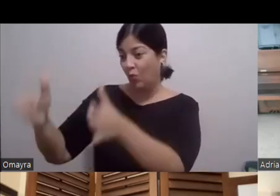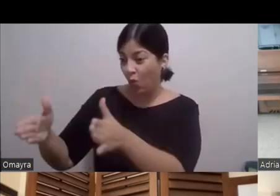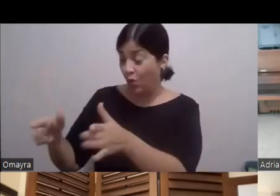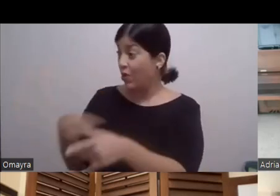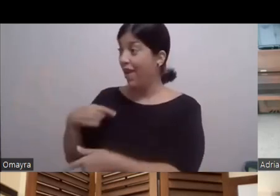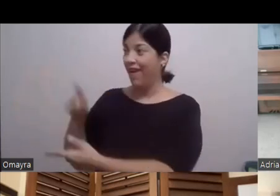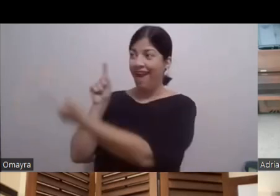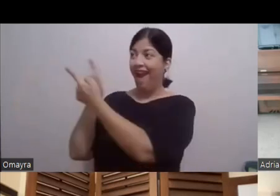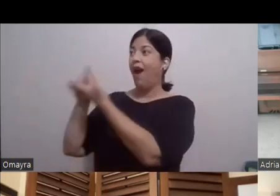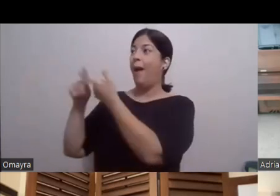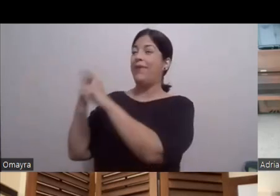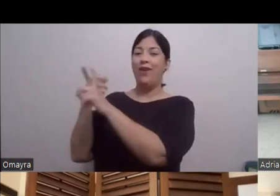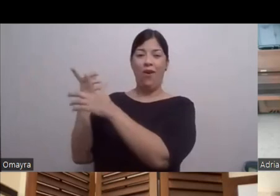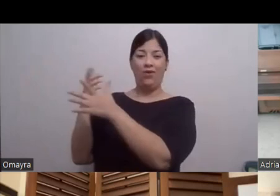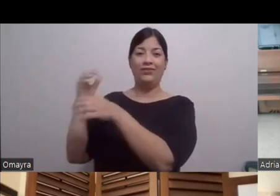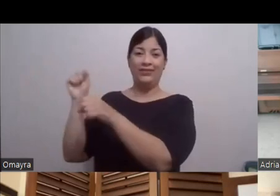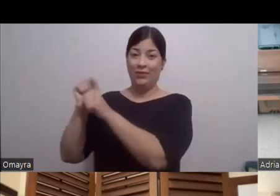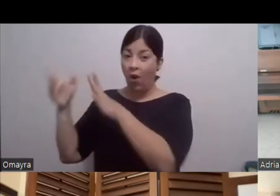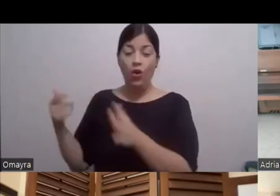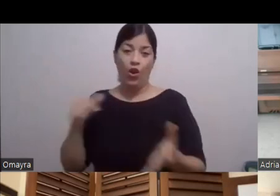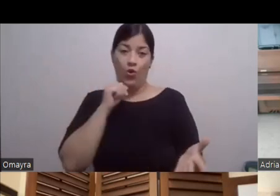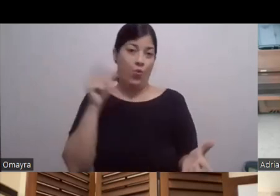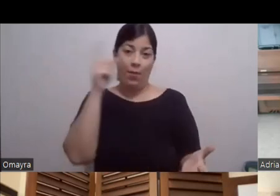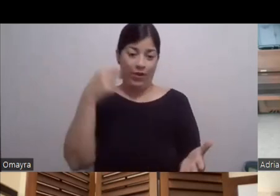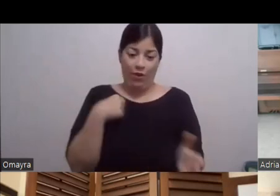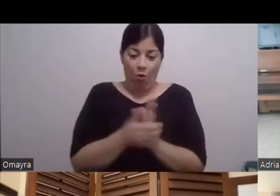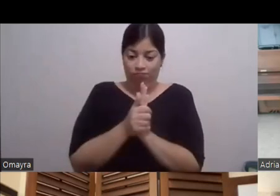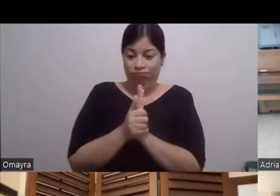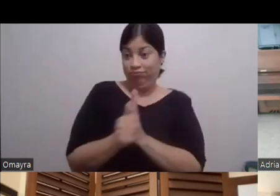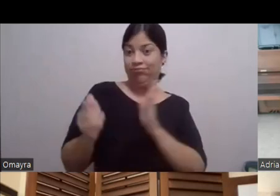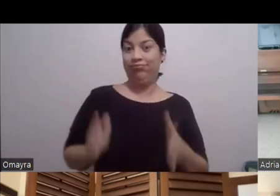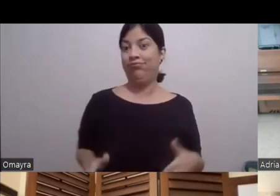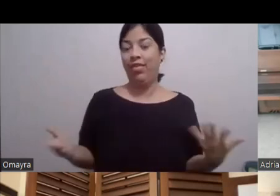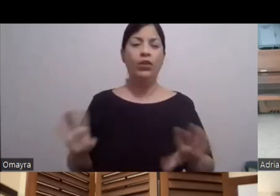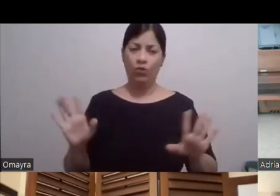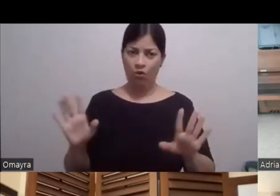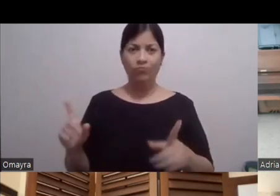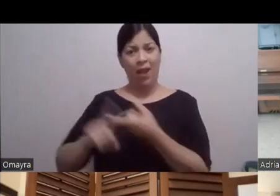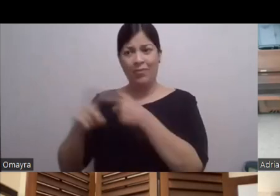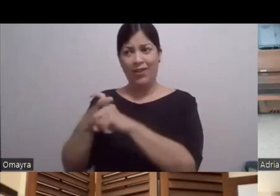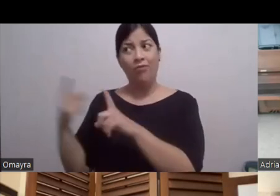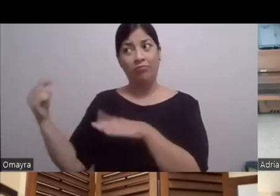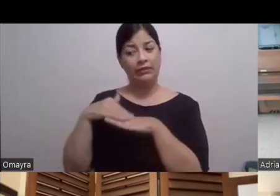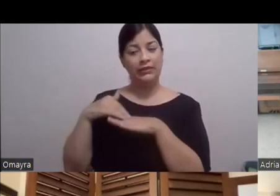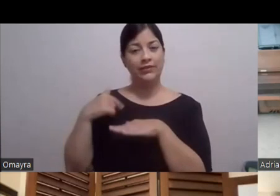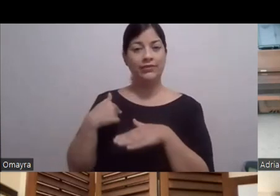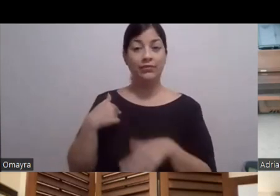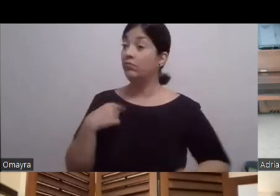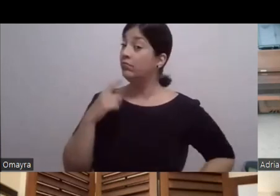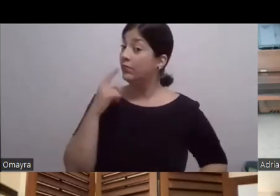uno No necesariamente Porque éramos los más talentosos Este Que también es muy Es muy valioso Un momento Sí Pero O sea Tú no llegaste